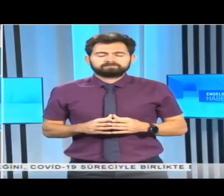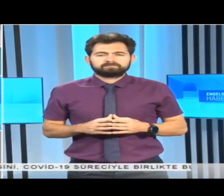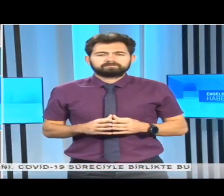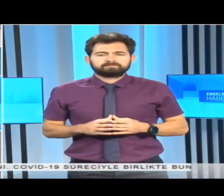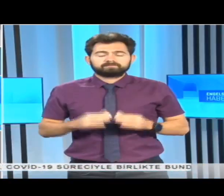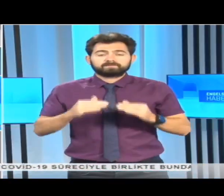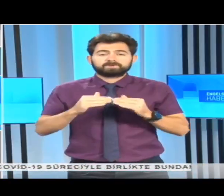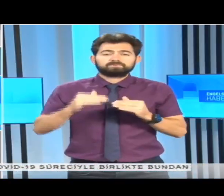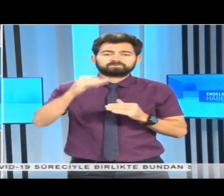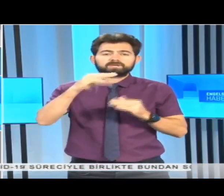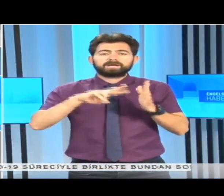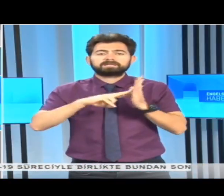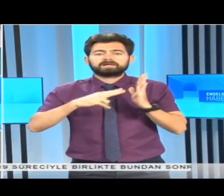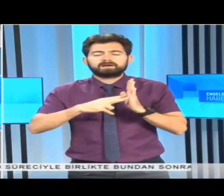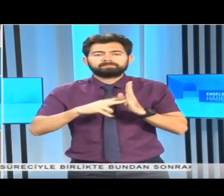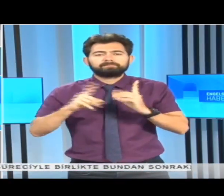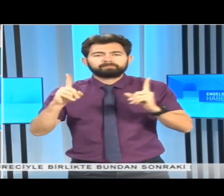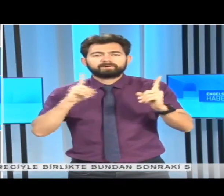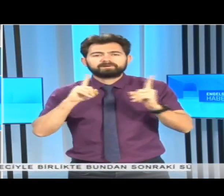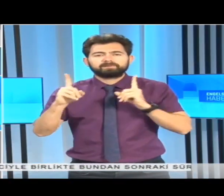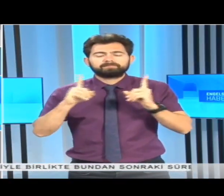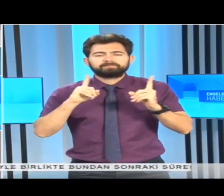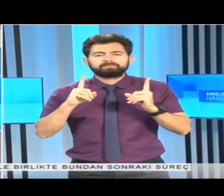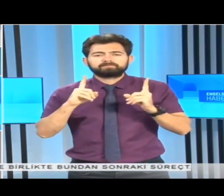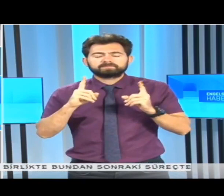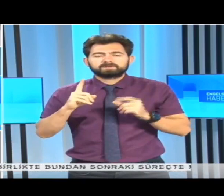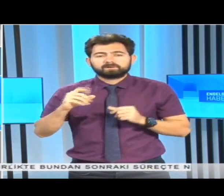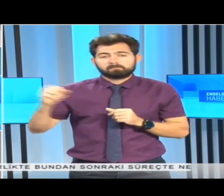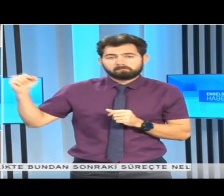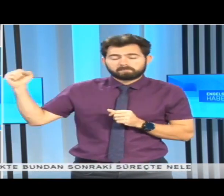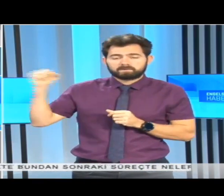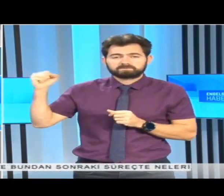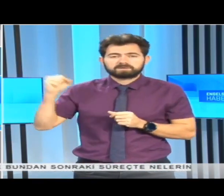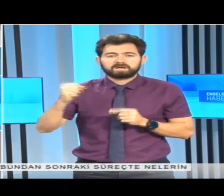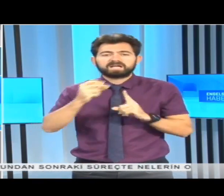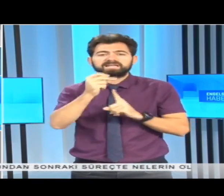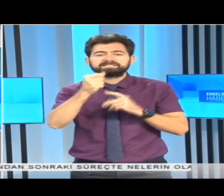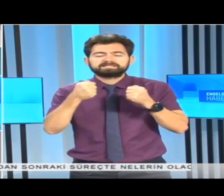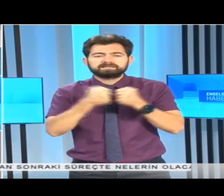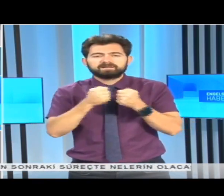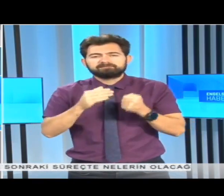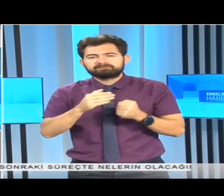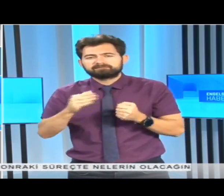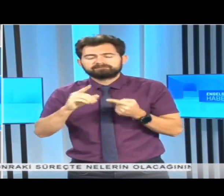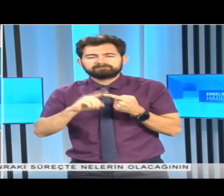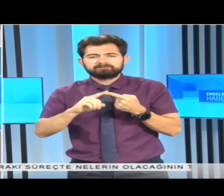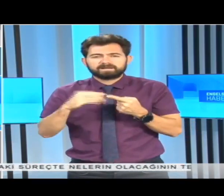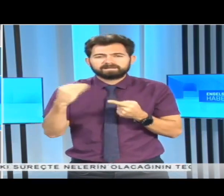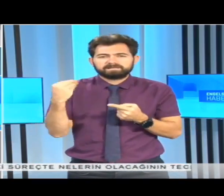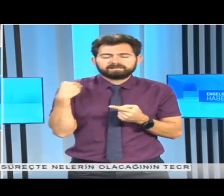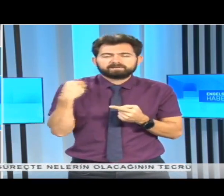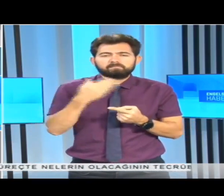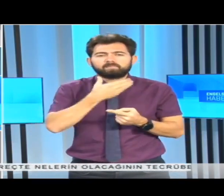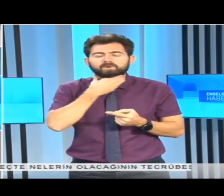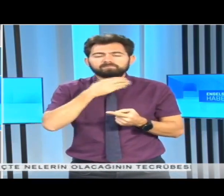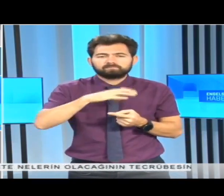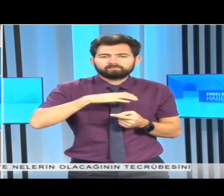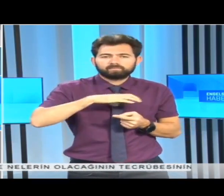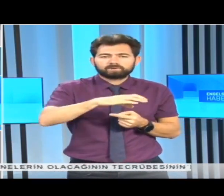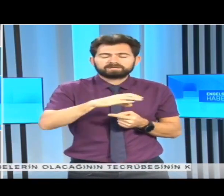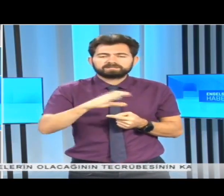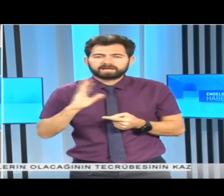Yüksek İdare Mahkemesi, Gazi Moğusa, İskele ve Yeni Boğaziçi Bölgesi,